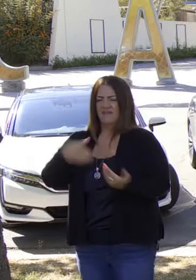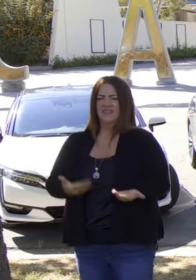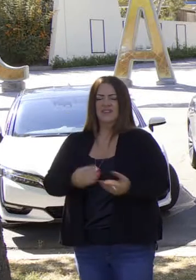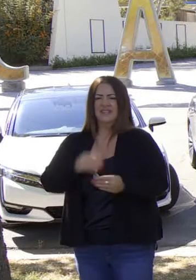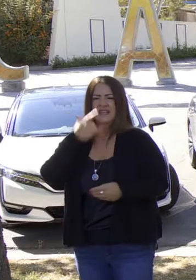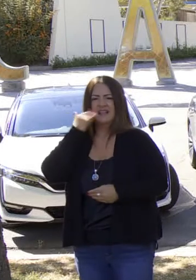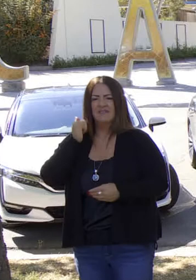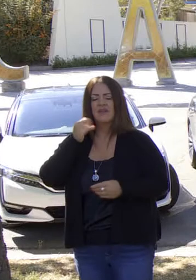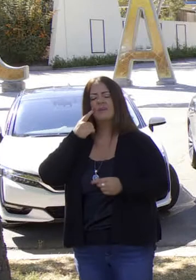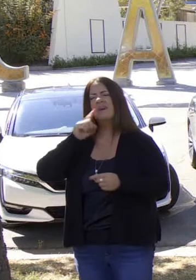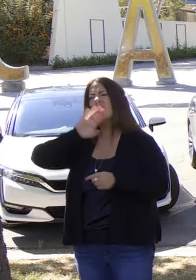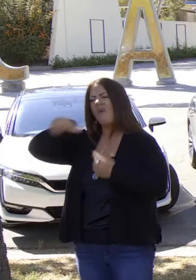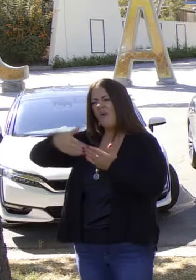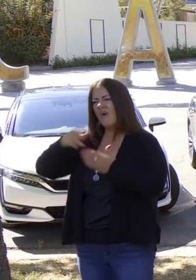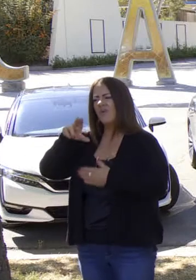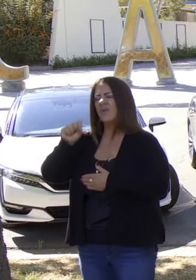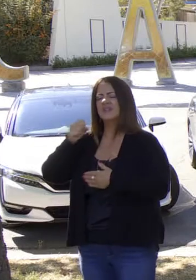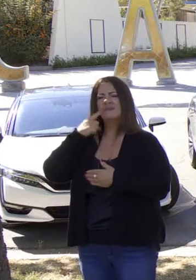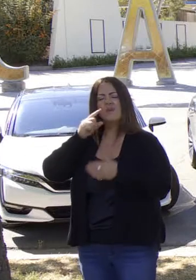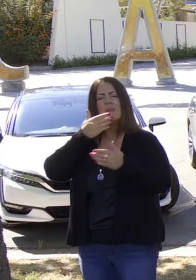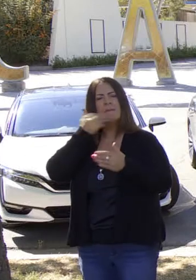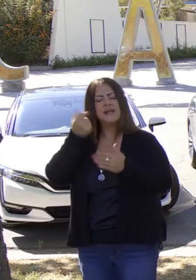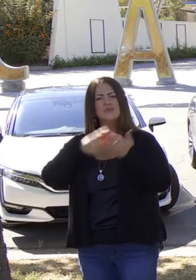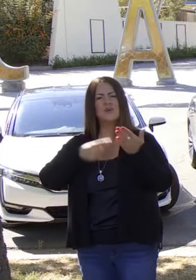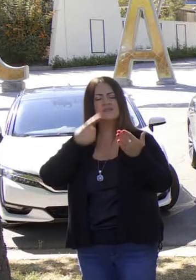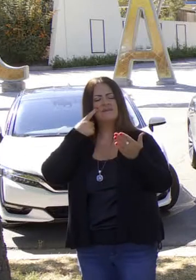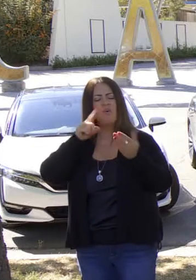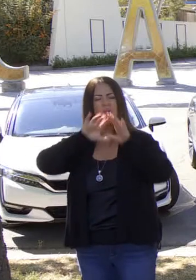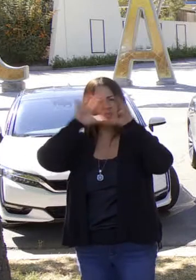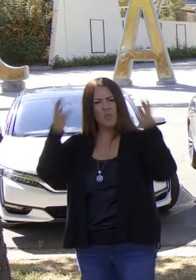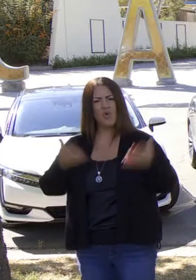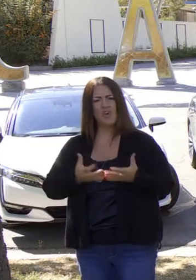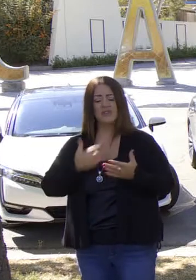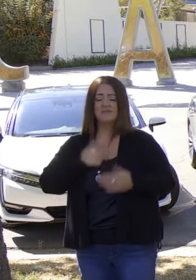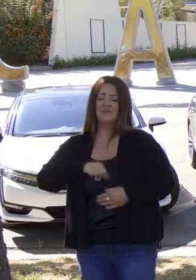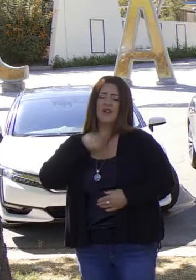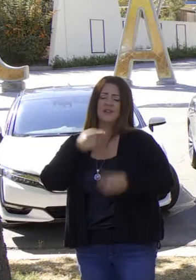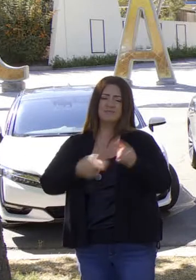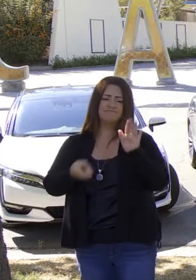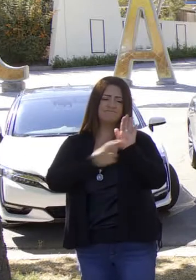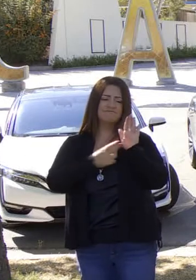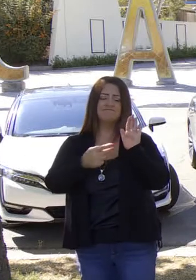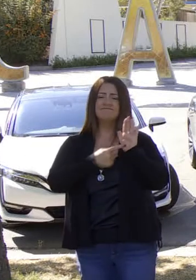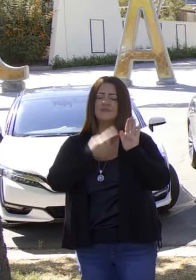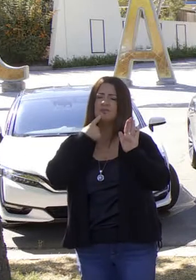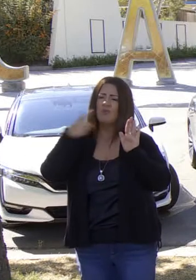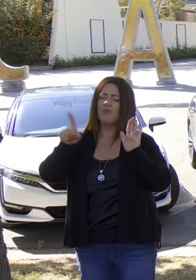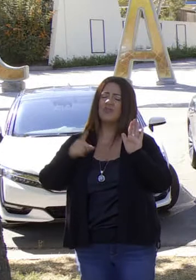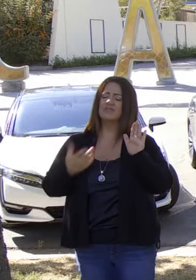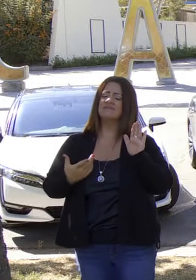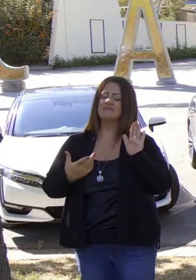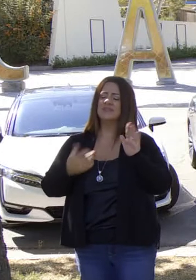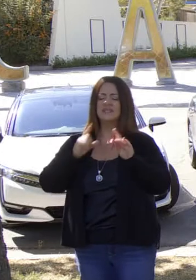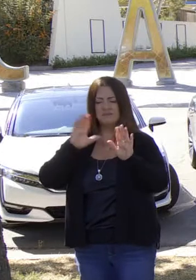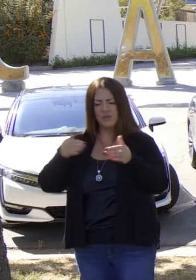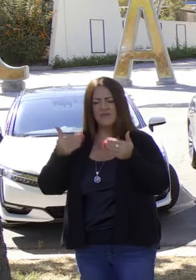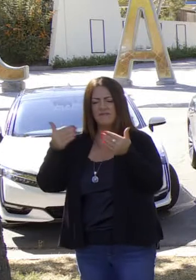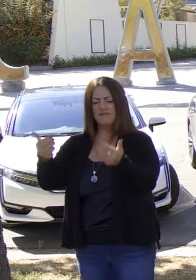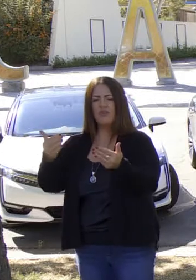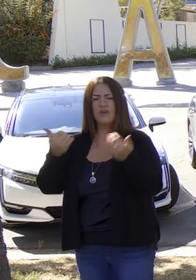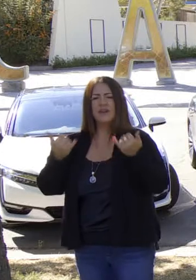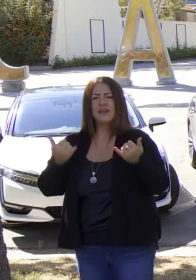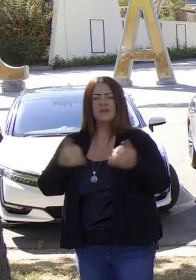la gente de todo el país y del planeta. Así que hoy estoy sumamente orgulloso de firmar esta orden ejecutiva, de